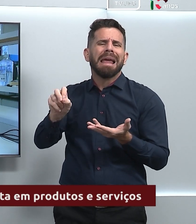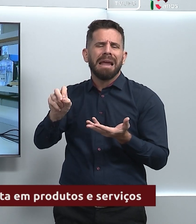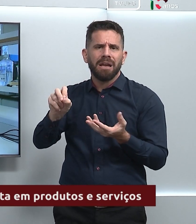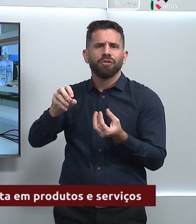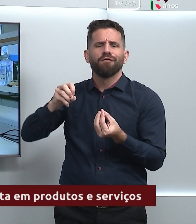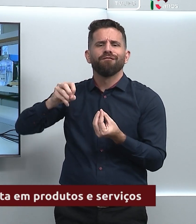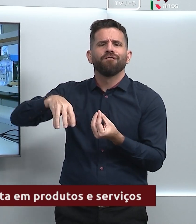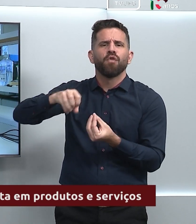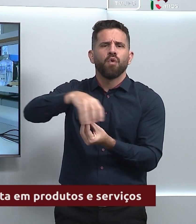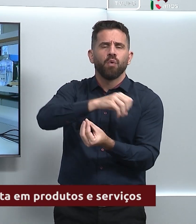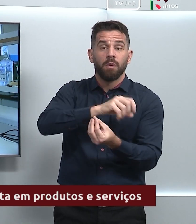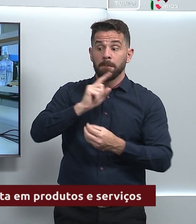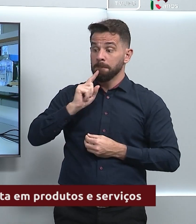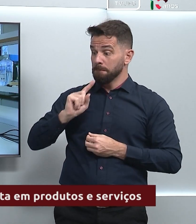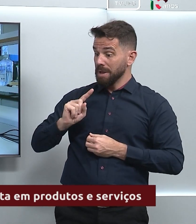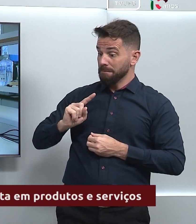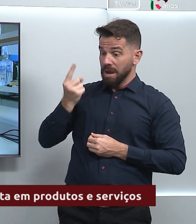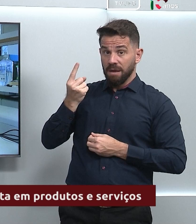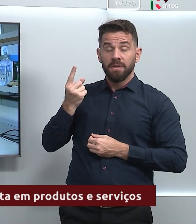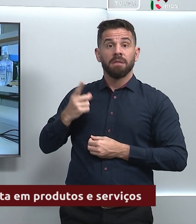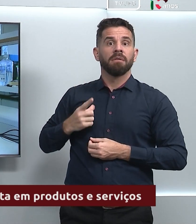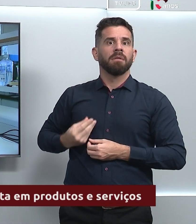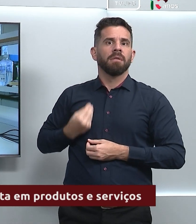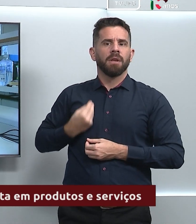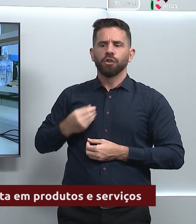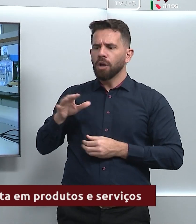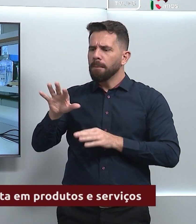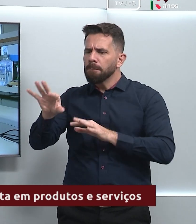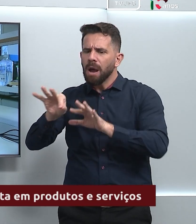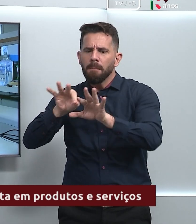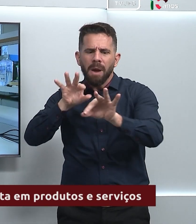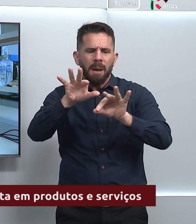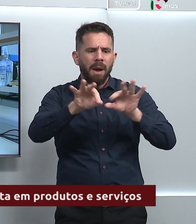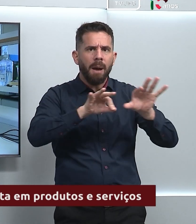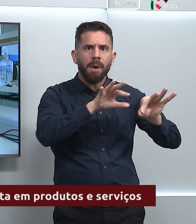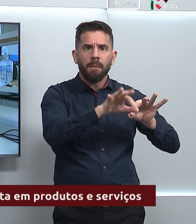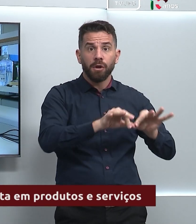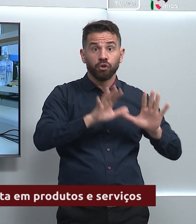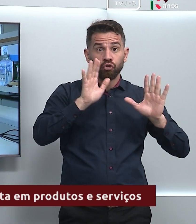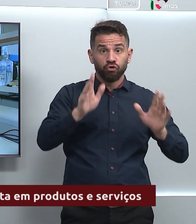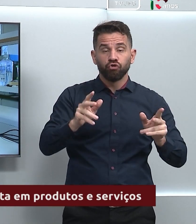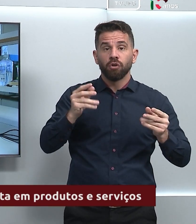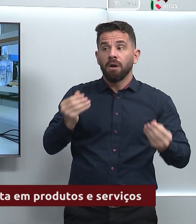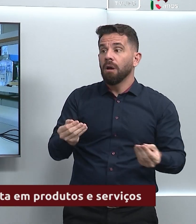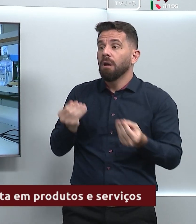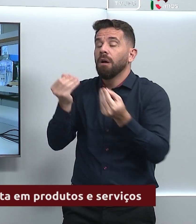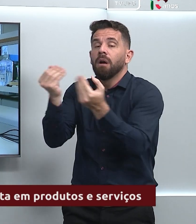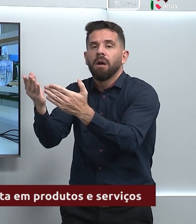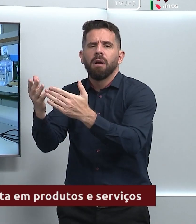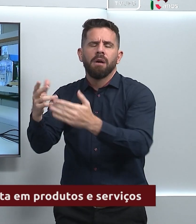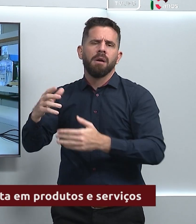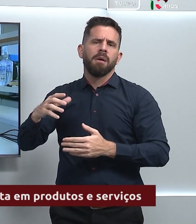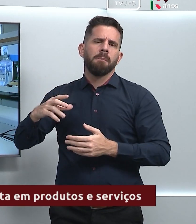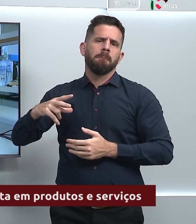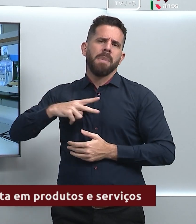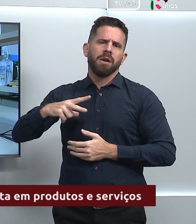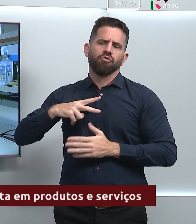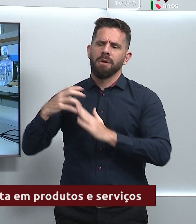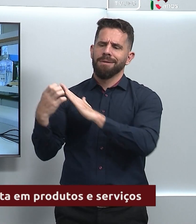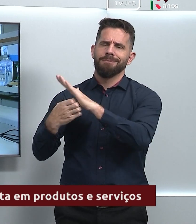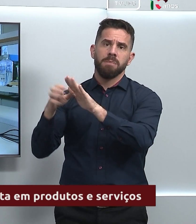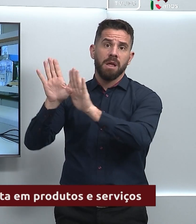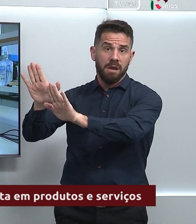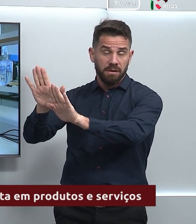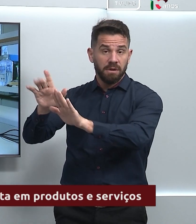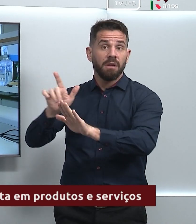alguns deles selecionados foram cedidos à iniciativa privada para poder desenvolver um